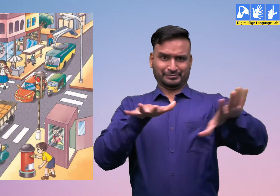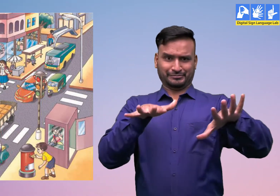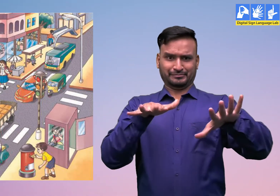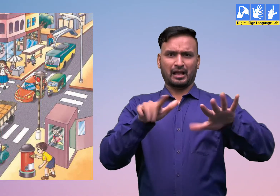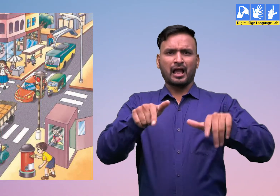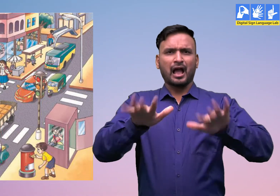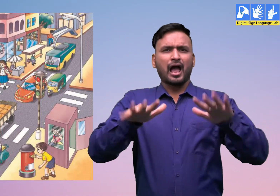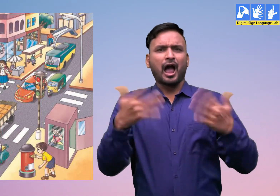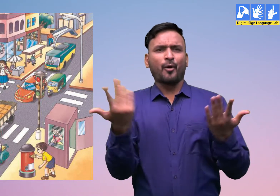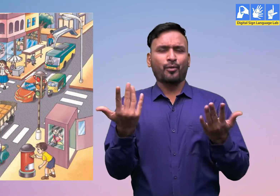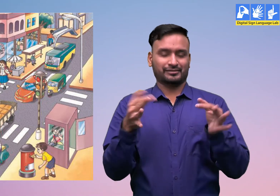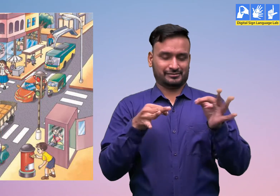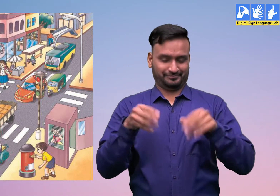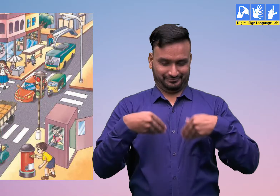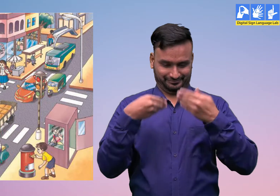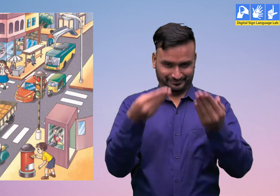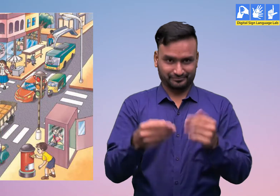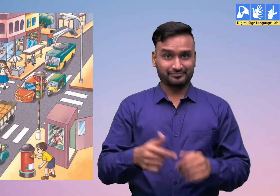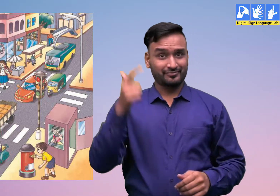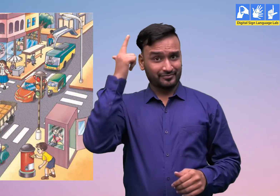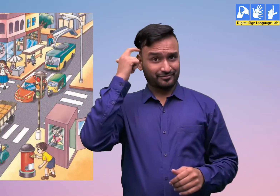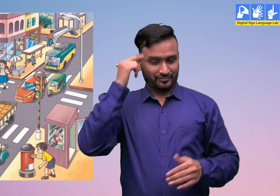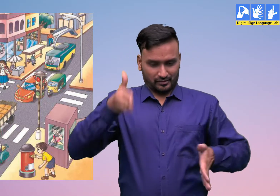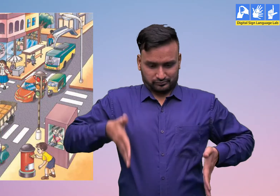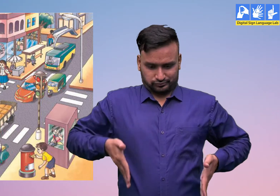सहर इसके बारे में बताऊंगा